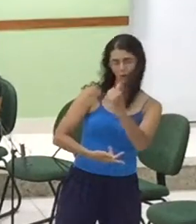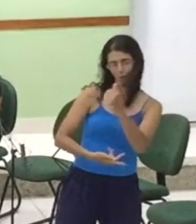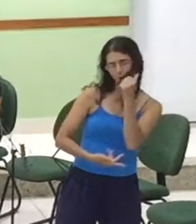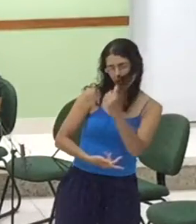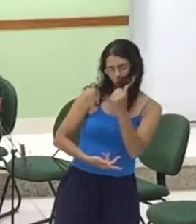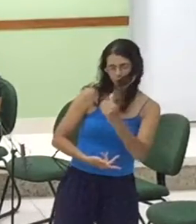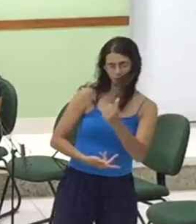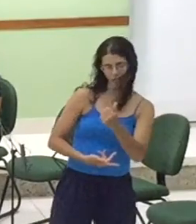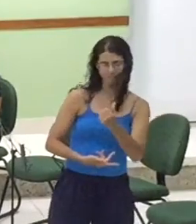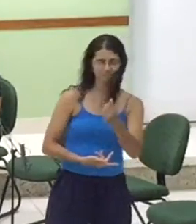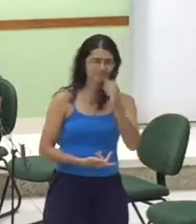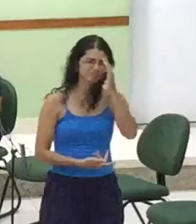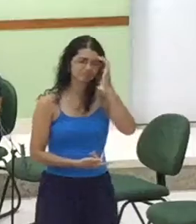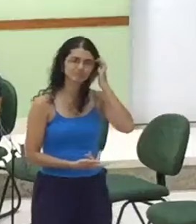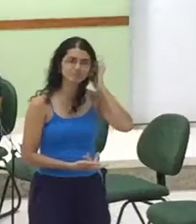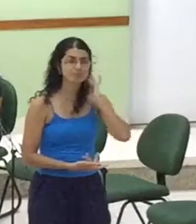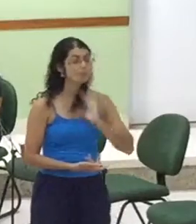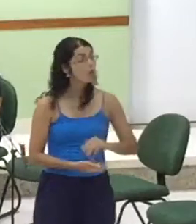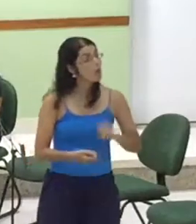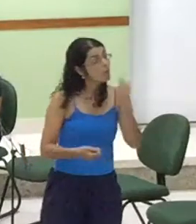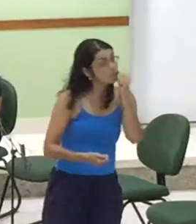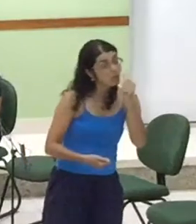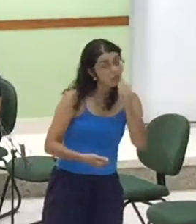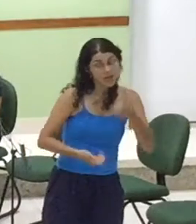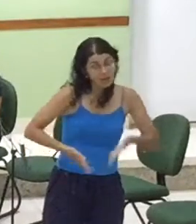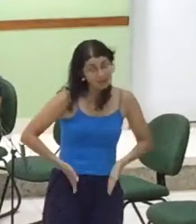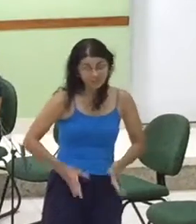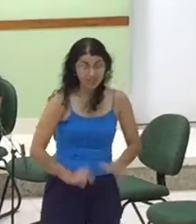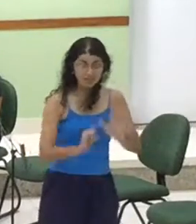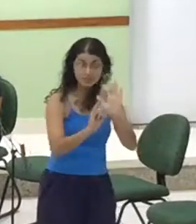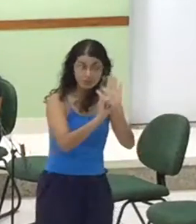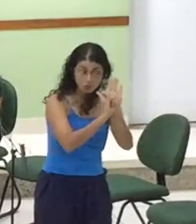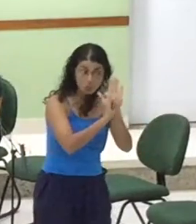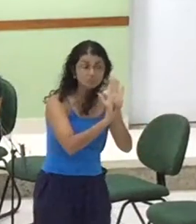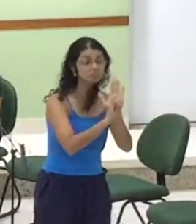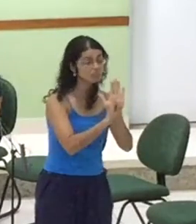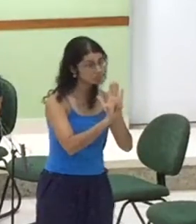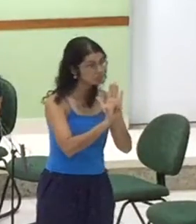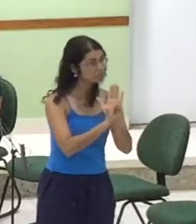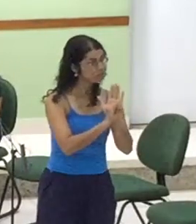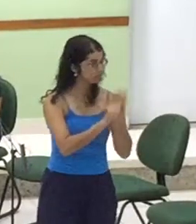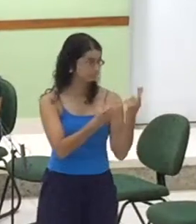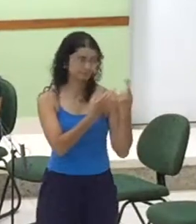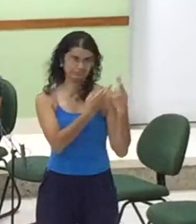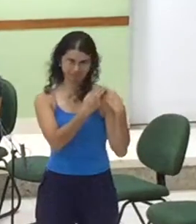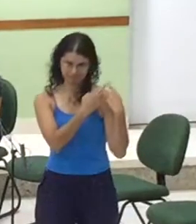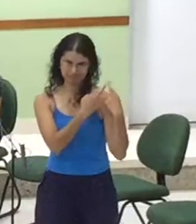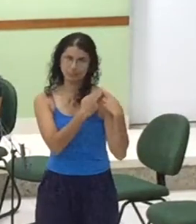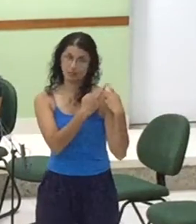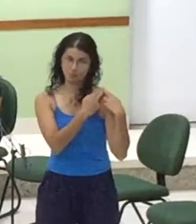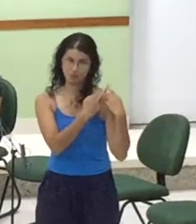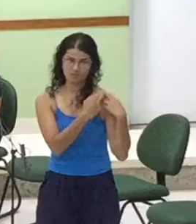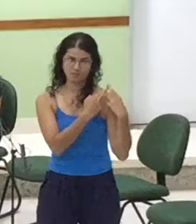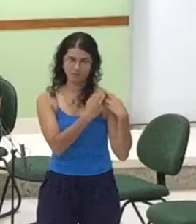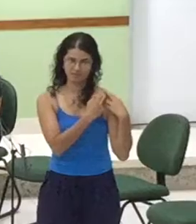mulher Mulher já nasce com identidade Carregando sobre si A responsabilidade de ser